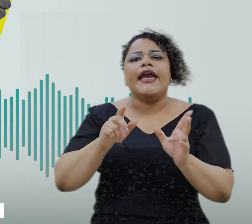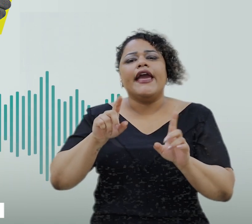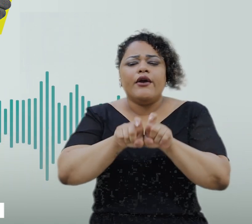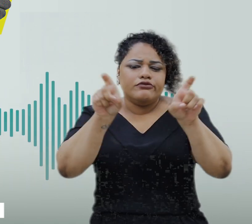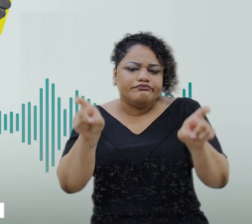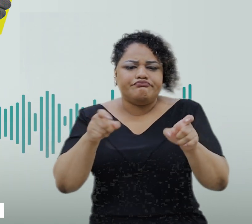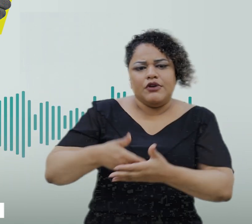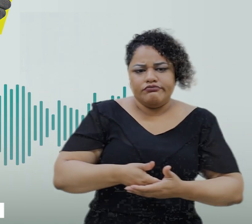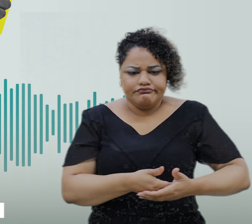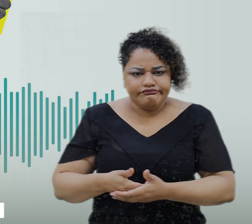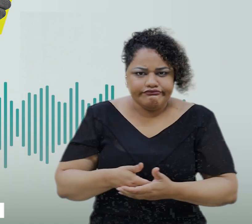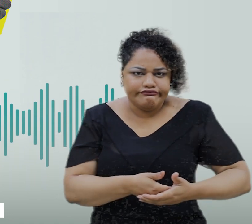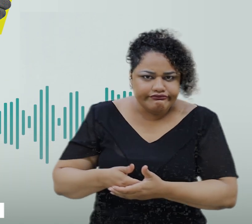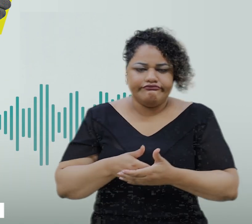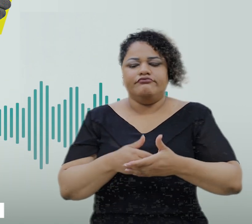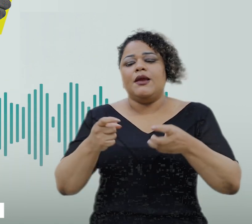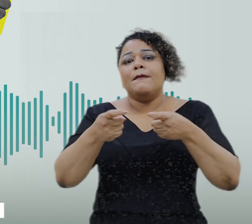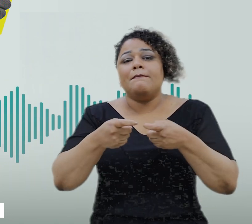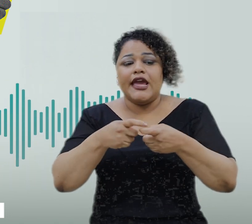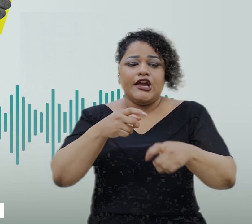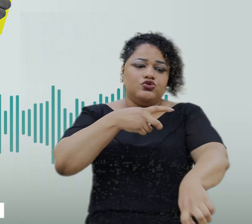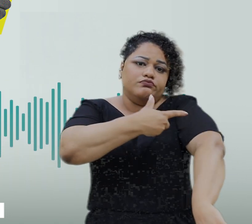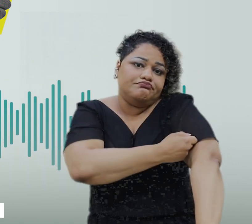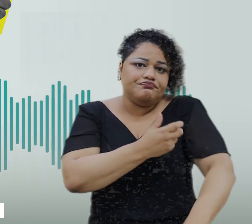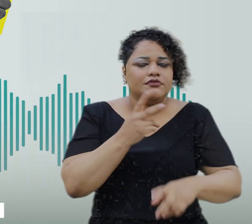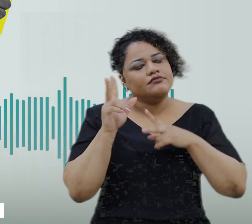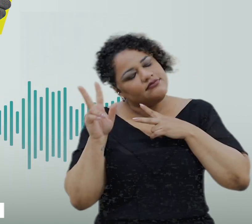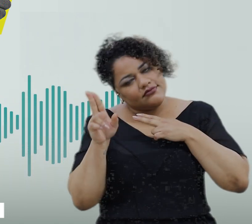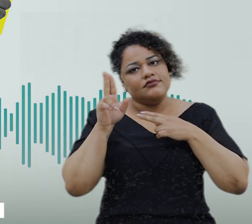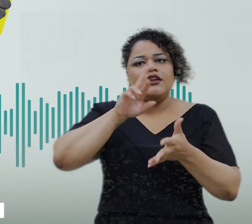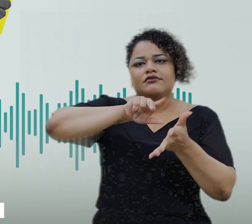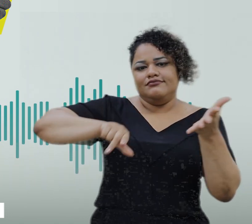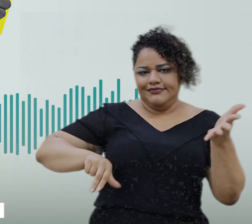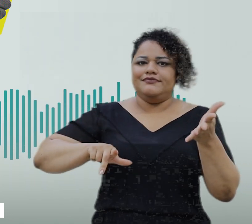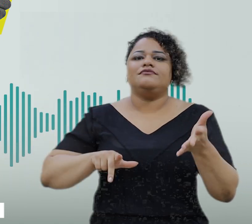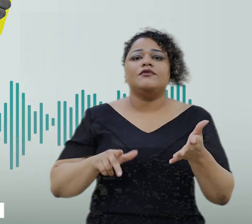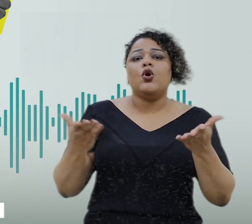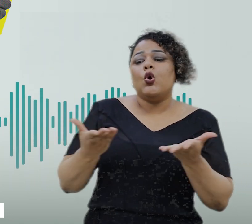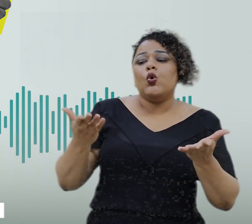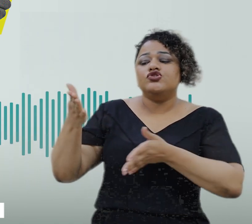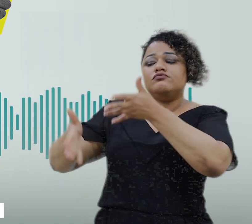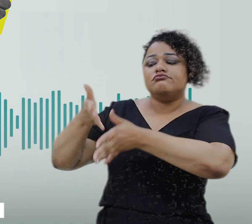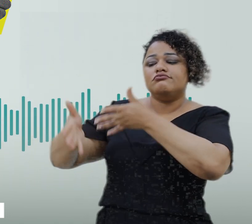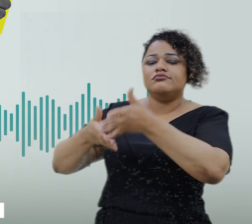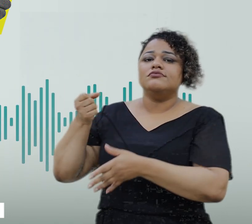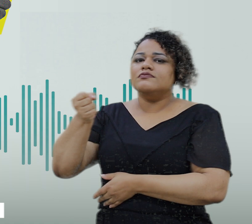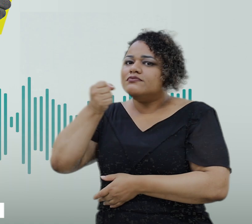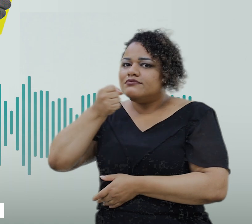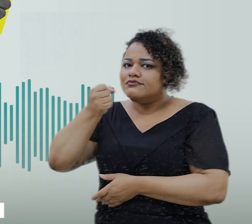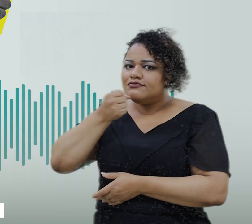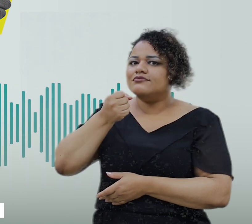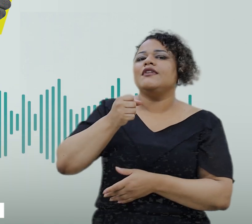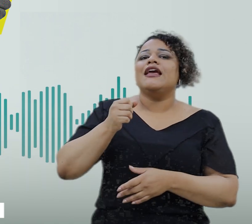profissionais. Quem vai falar com a gente sobre o assunto é Eduarda Oliveira, técnica em enfermagem da